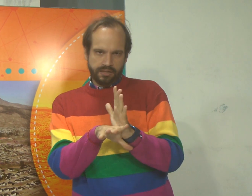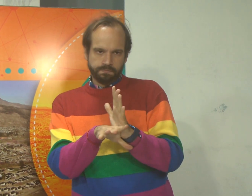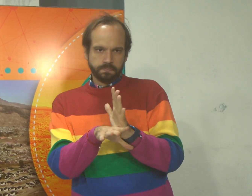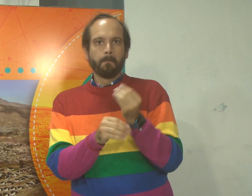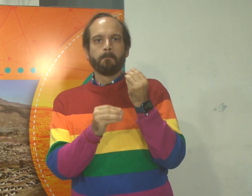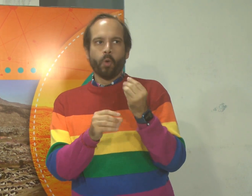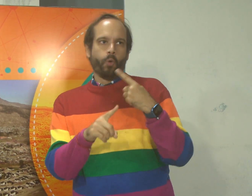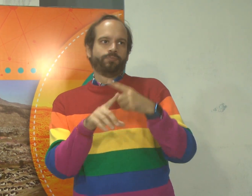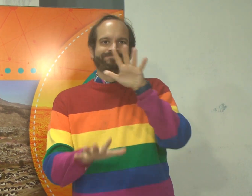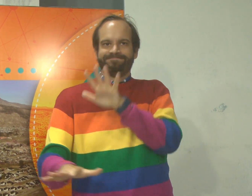de cine